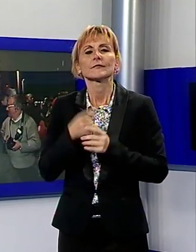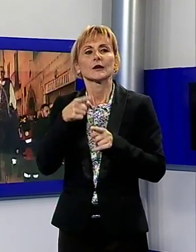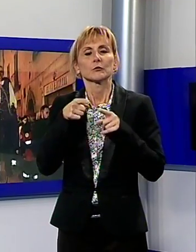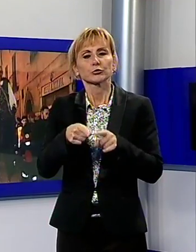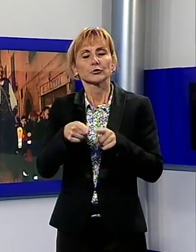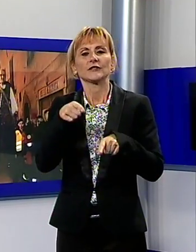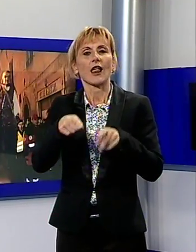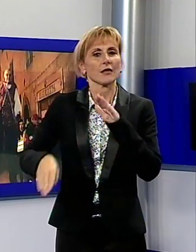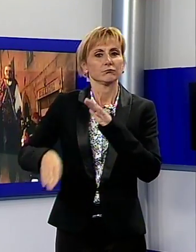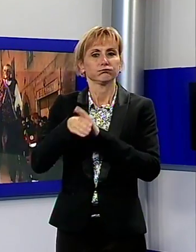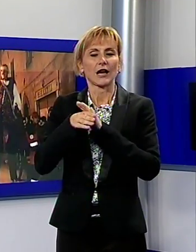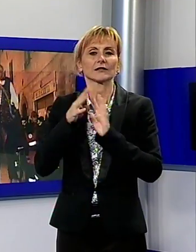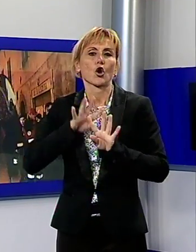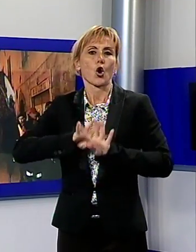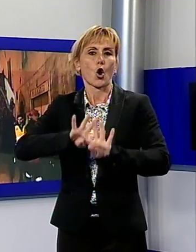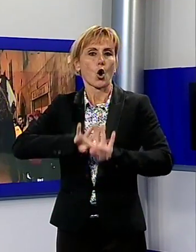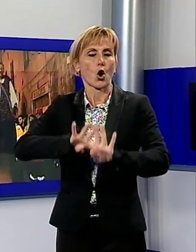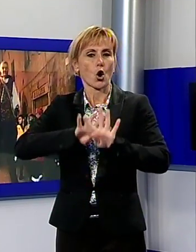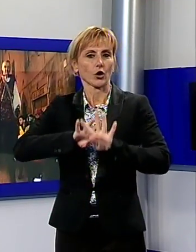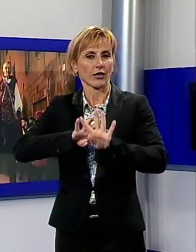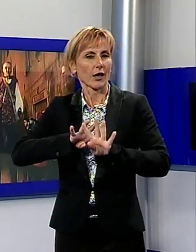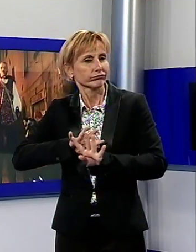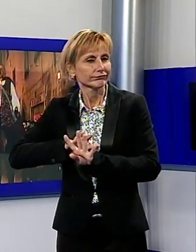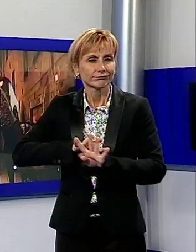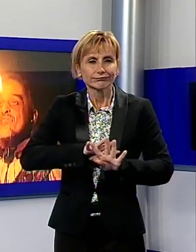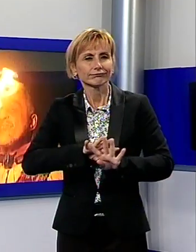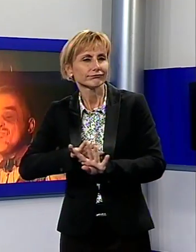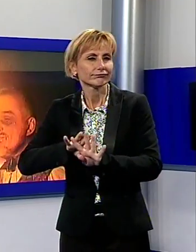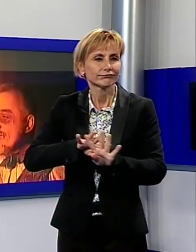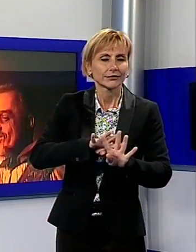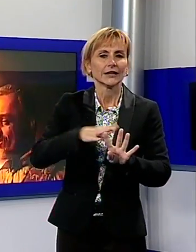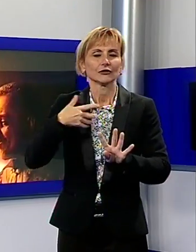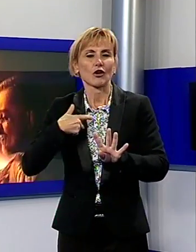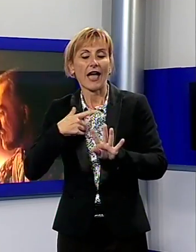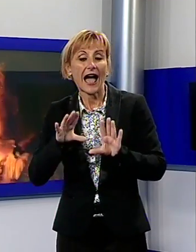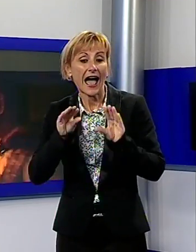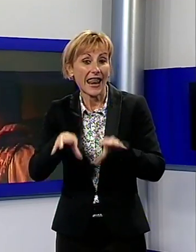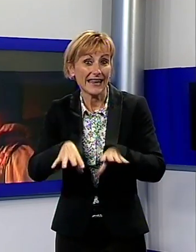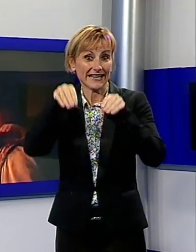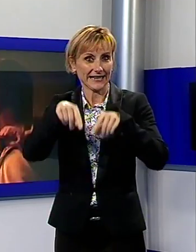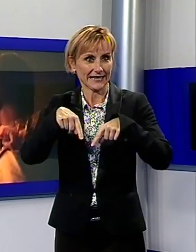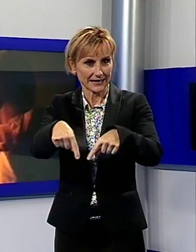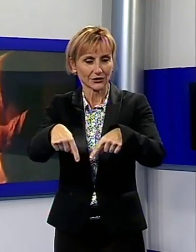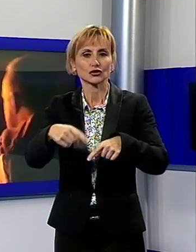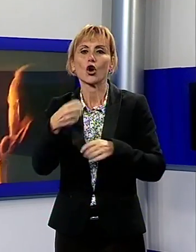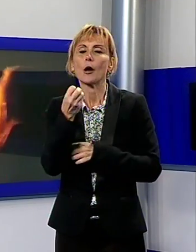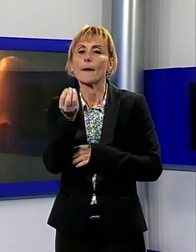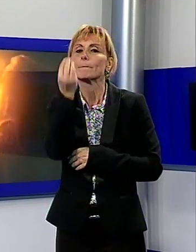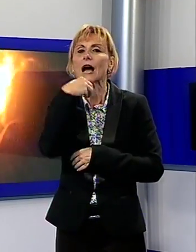attraversato tutta Borgo Ammozzano, aperto dai Mangiafuoco guidati da Leandro, che da 22 anni partecipa alla manifestazione.